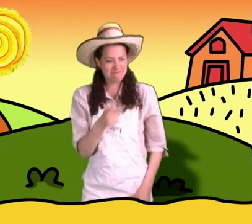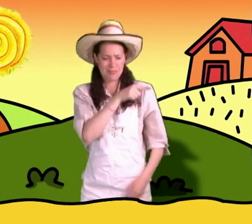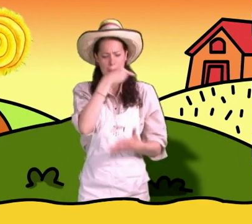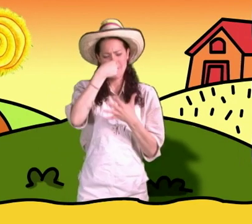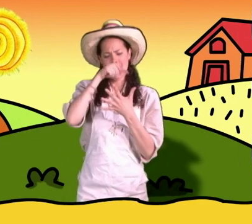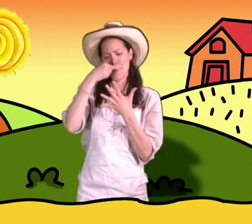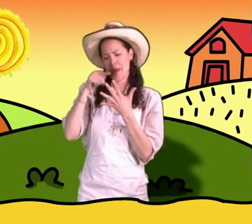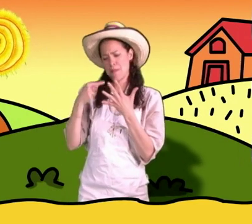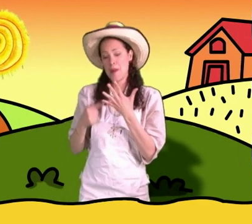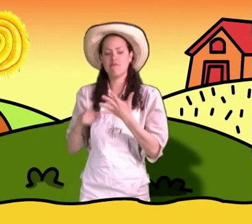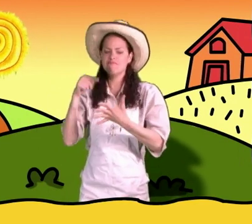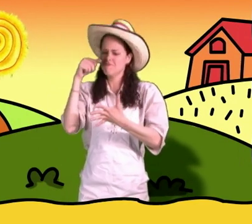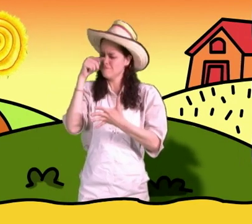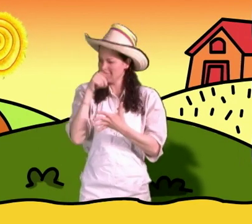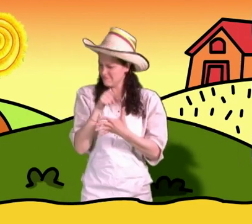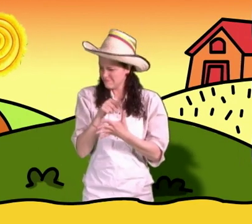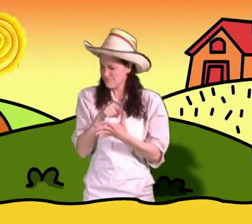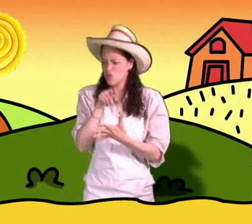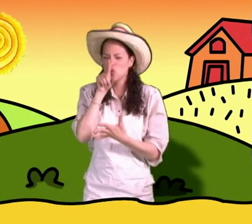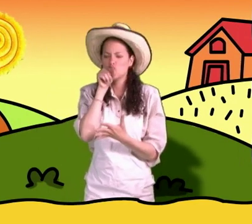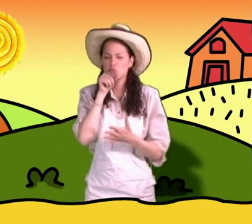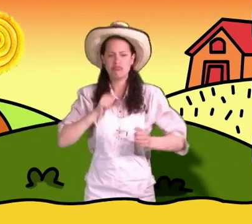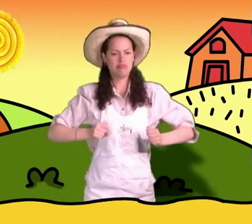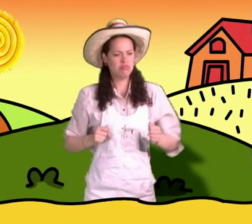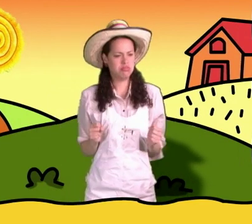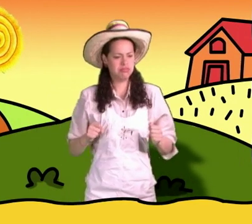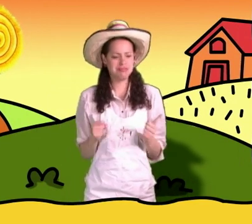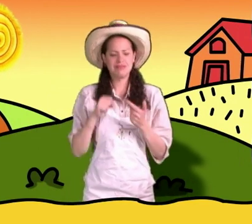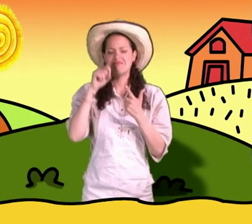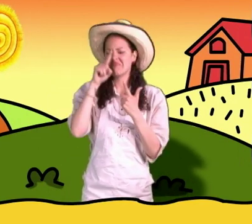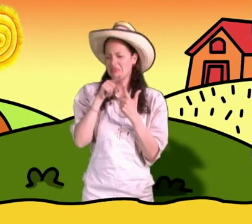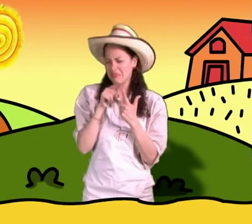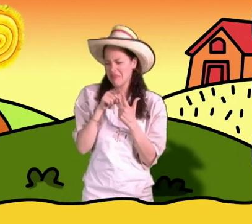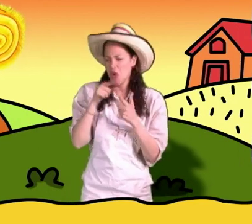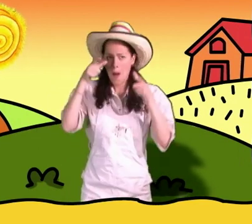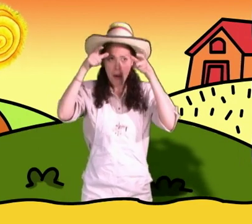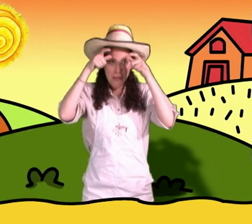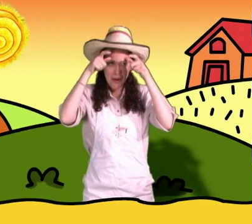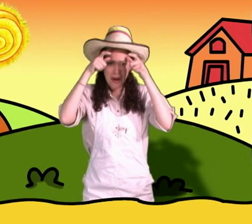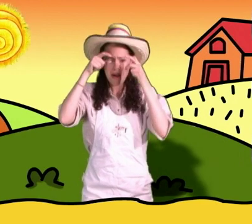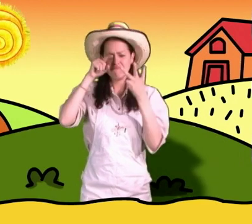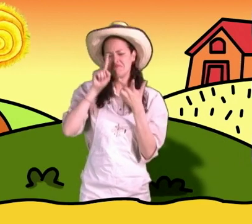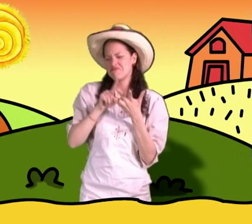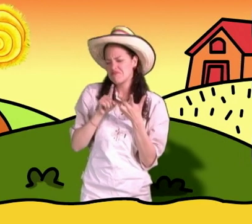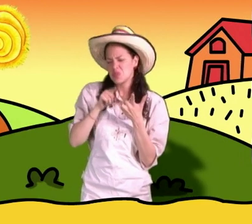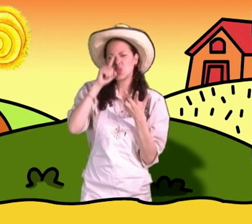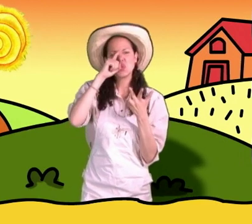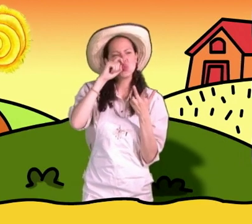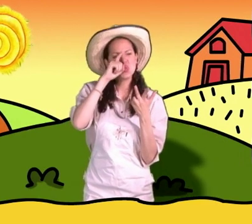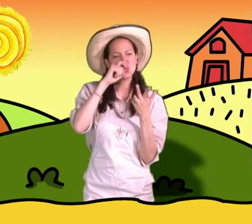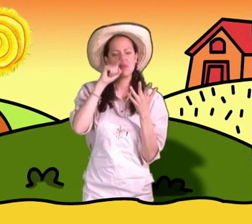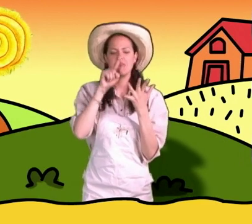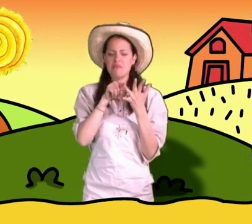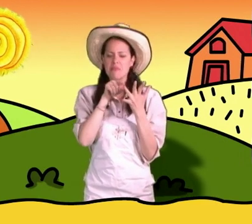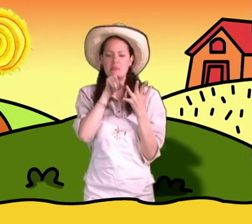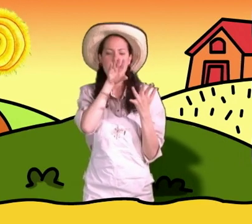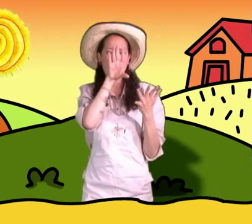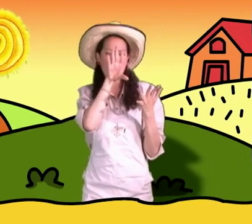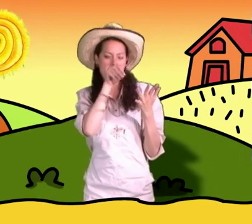Ahora vamos a hacer un recuento de los animales que vimos. Vimos la gallina, vimos la vaca, el cerdo,